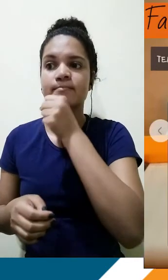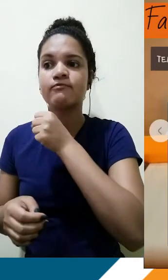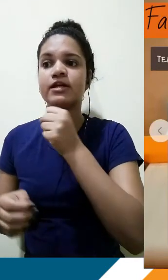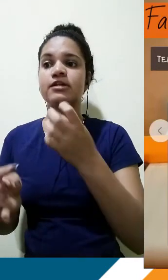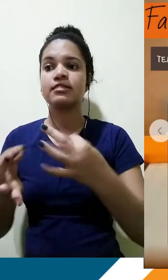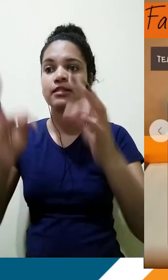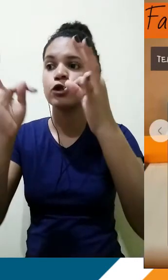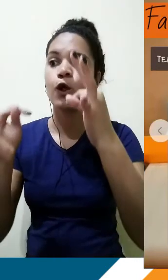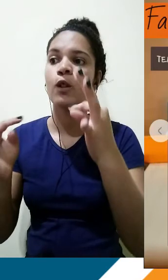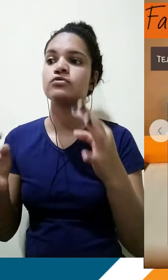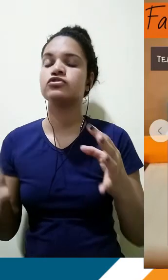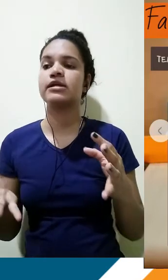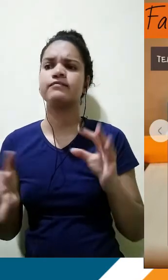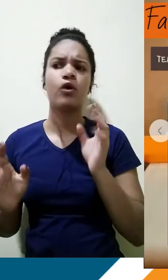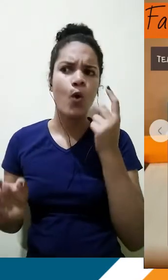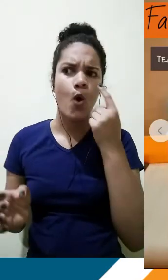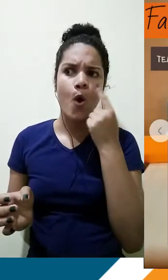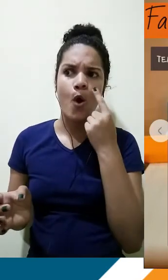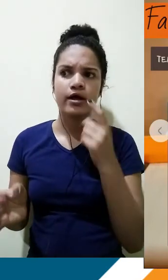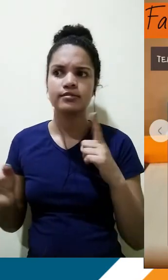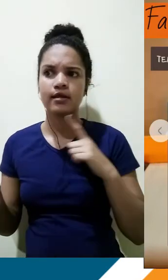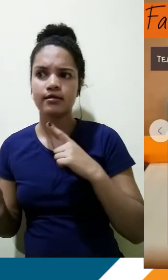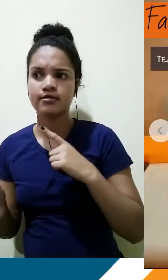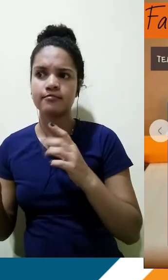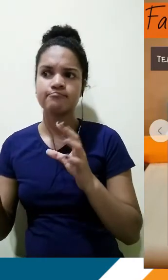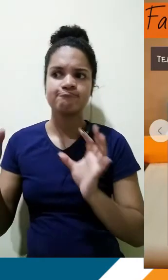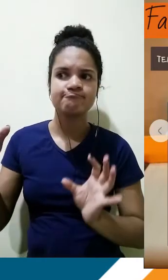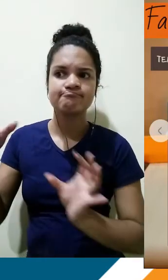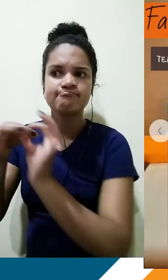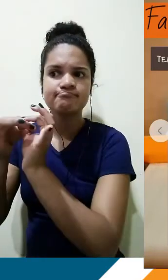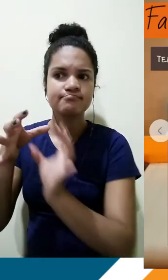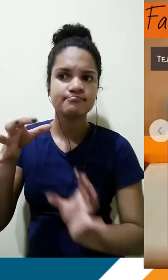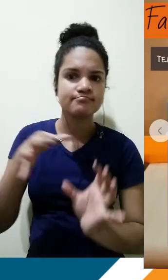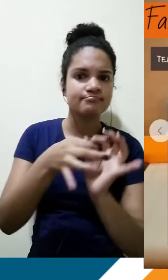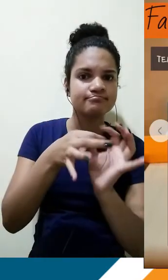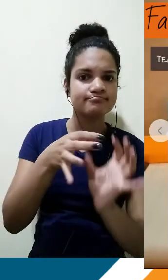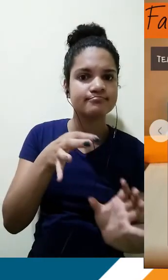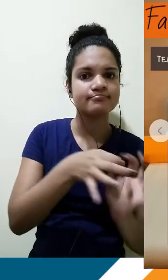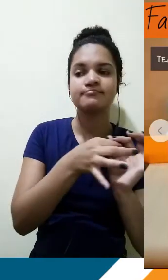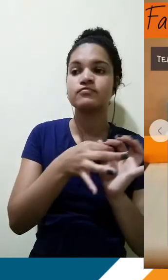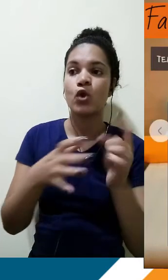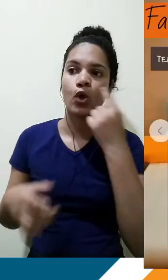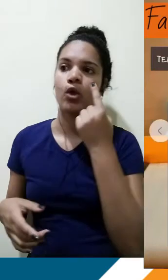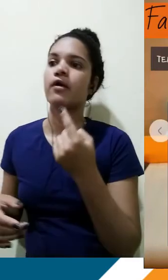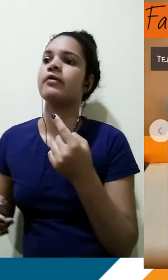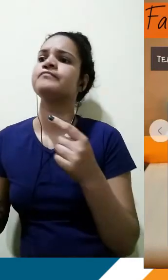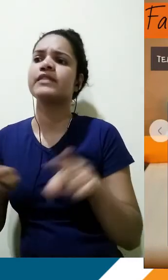associei com mais velhos. O primeiro período mantém-se basicamente o mesmo, com apenas a alteração vocabular. O